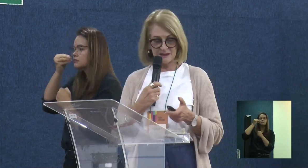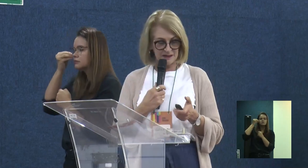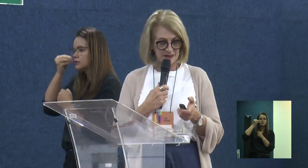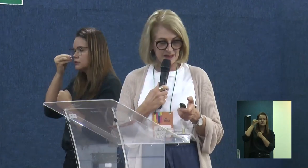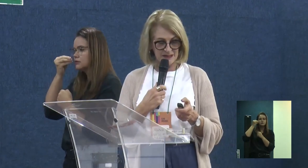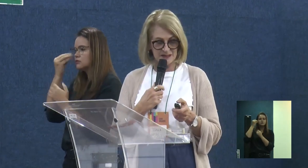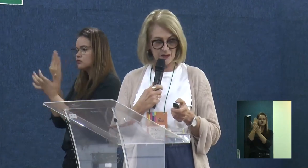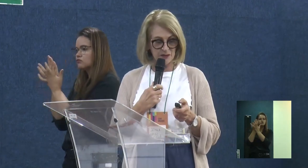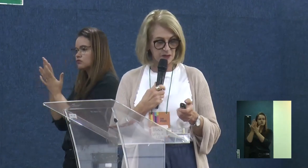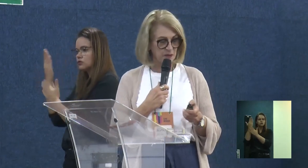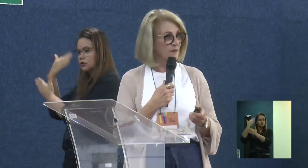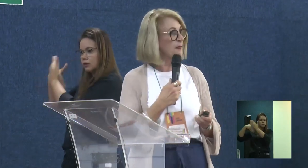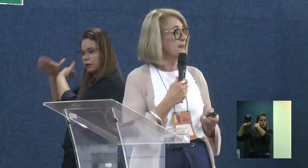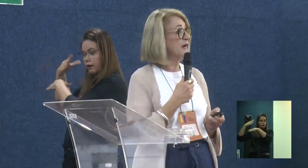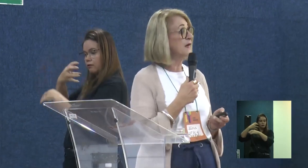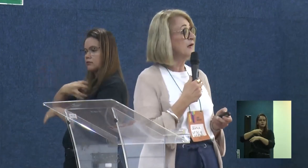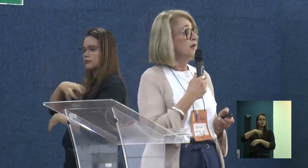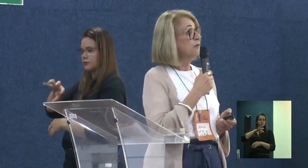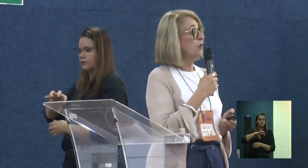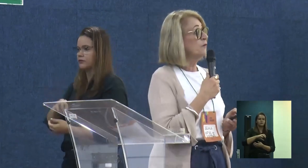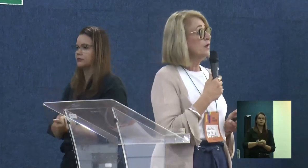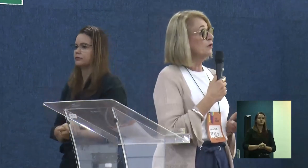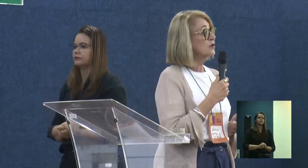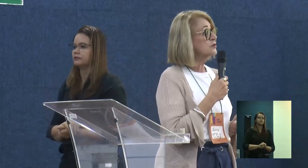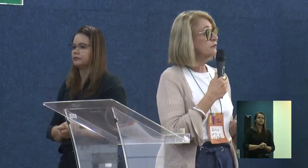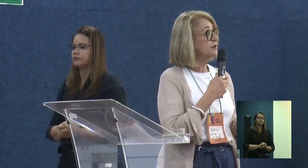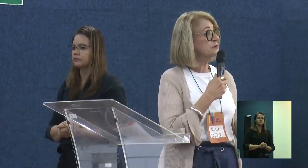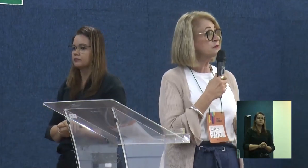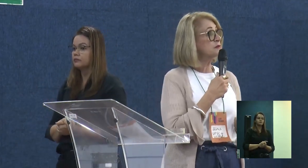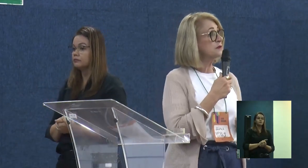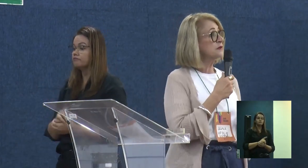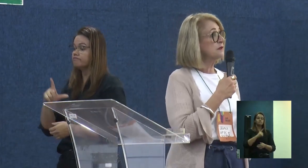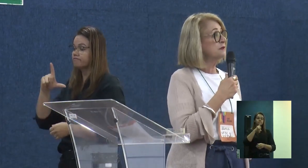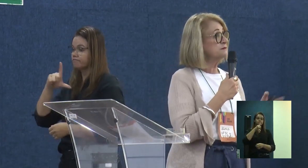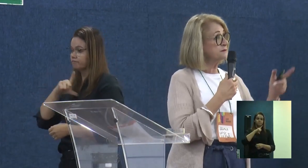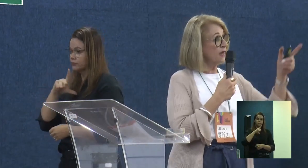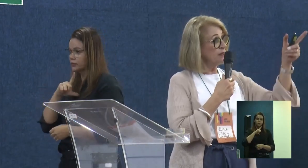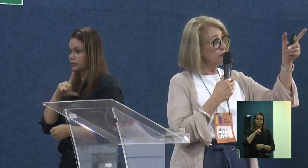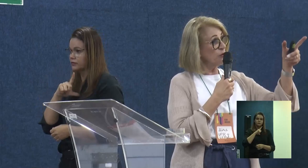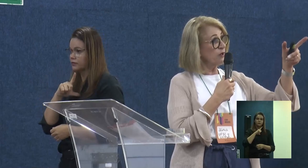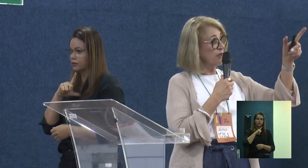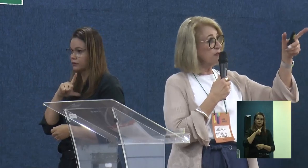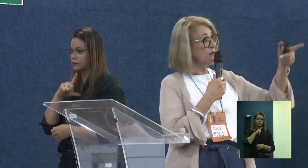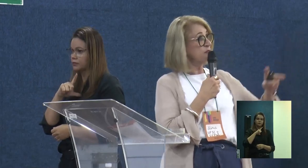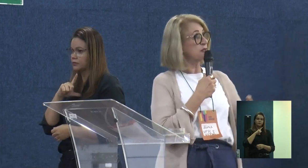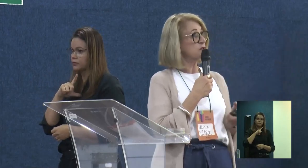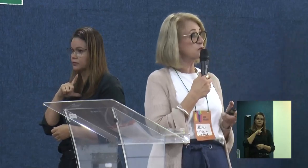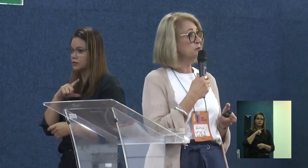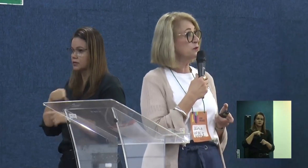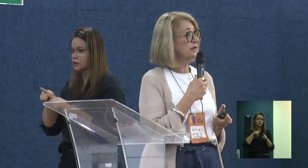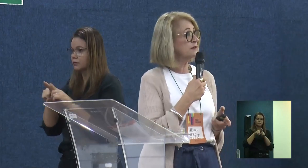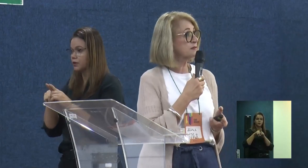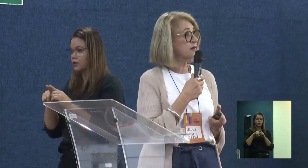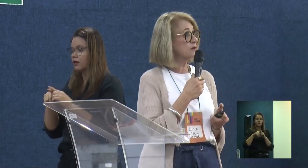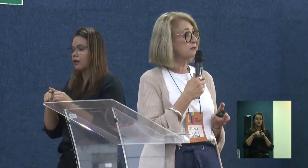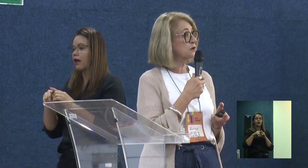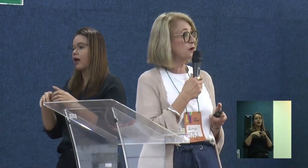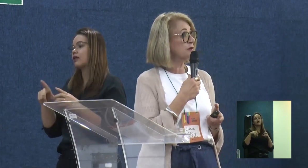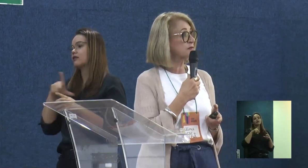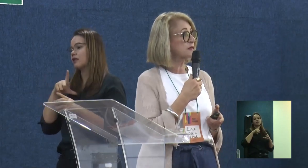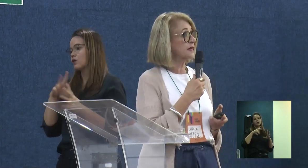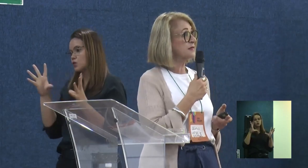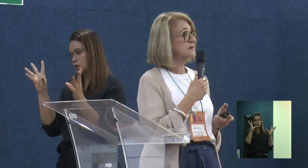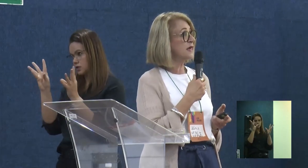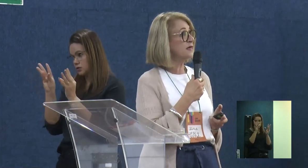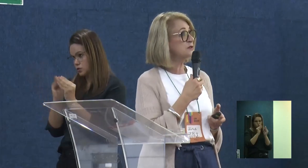lá em Salvador. Bom, nós tivemos, aí eu coloquei, então, esse resumo, né, das